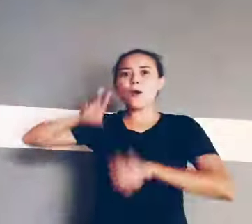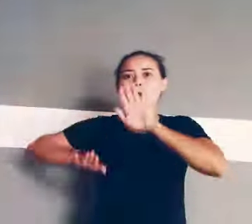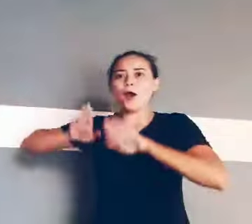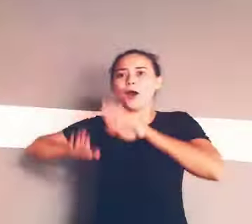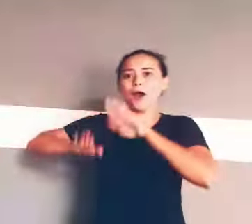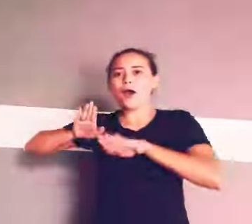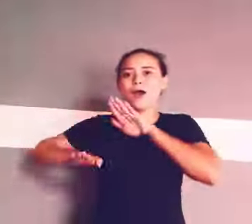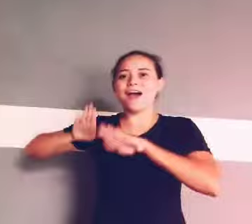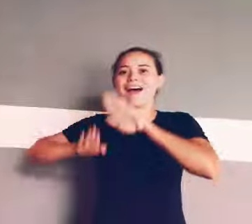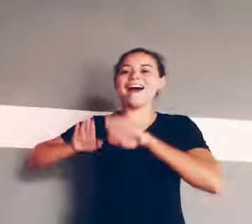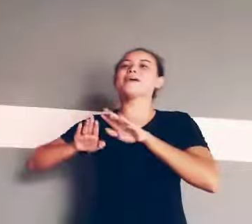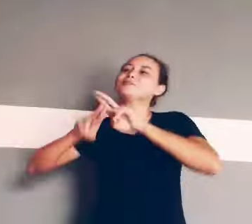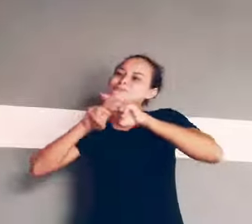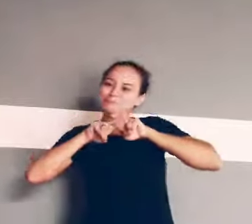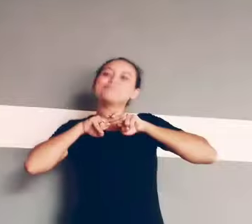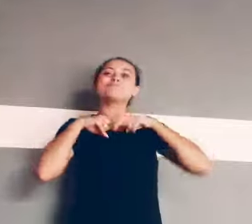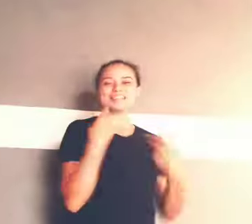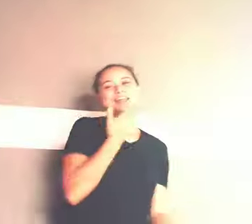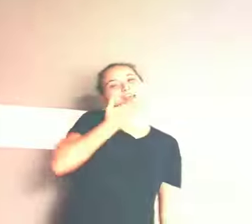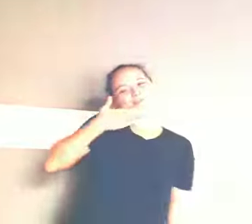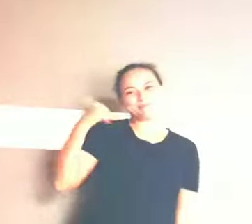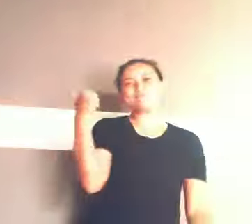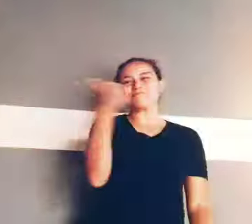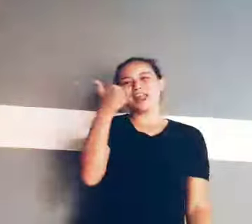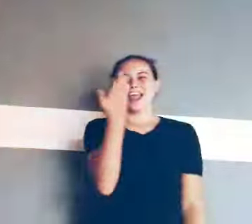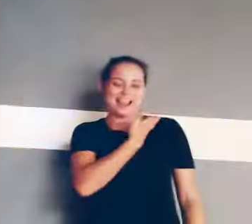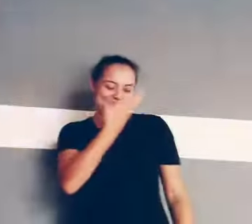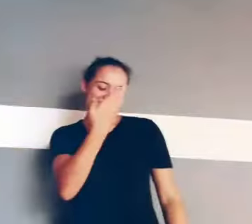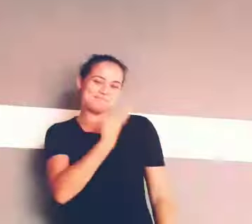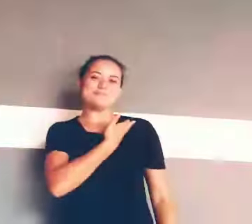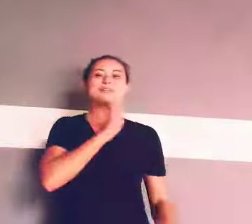Pois ele é meu melhor amigo, ele é demais